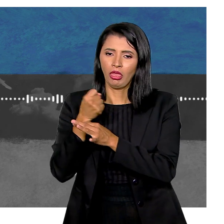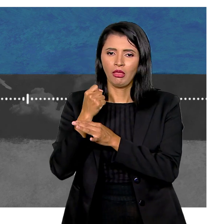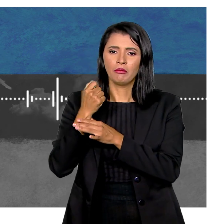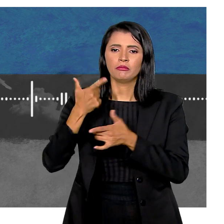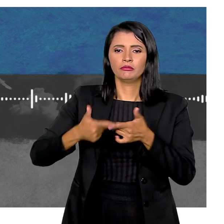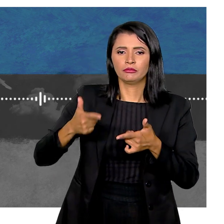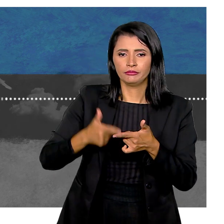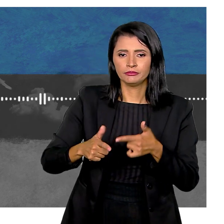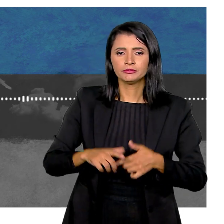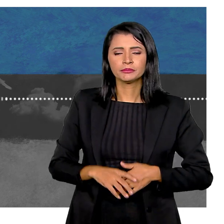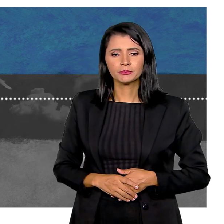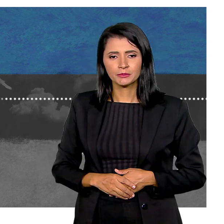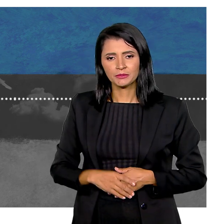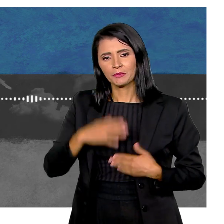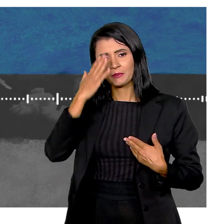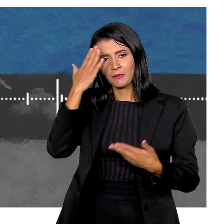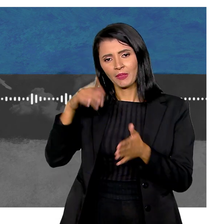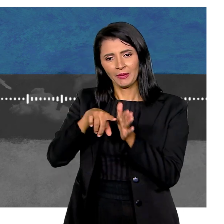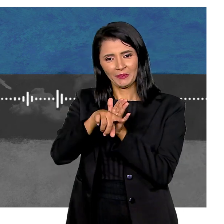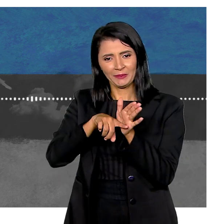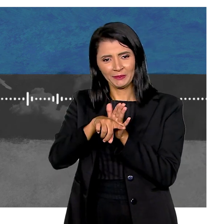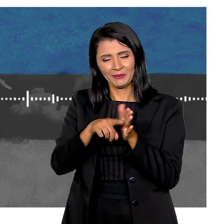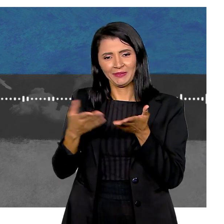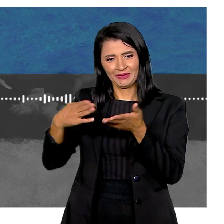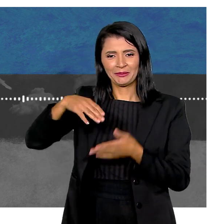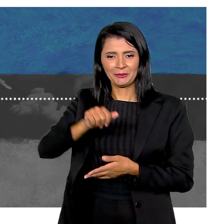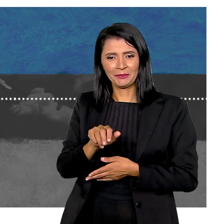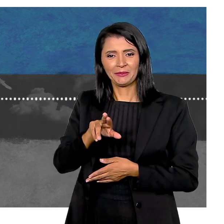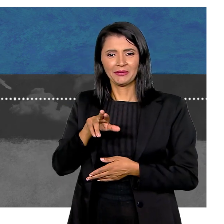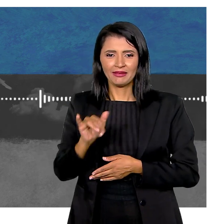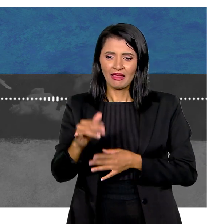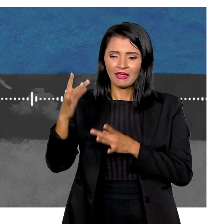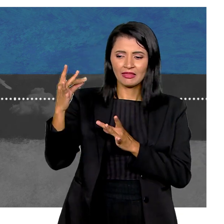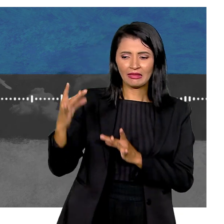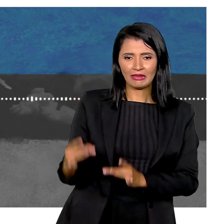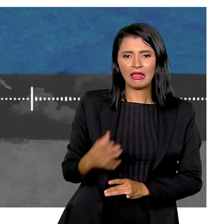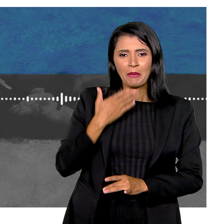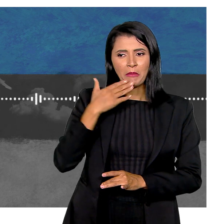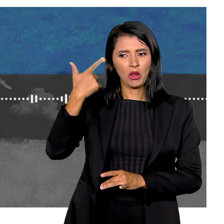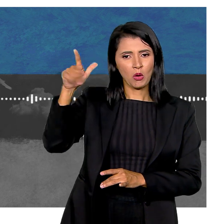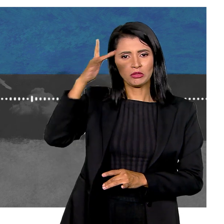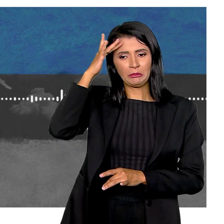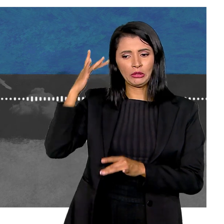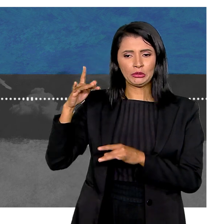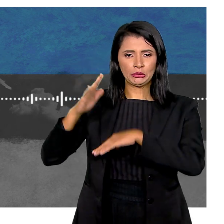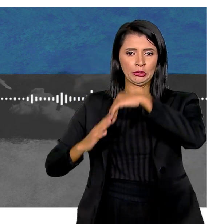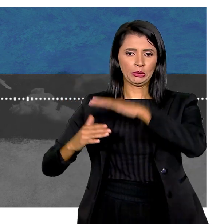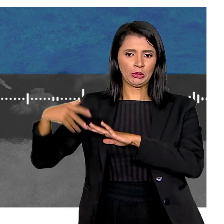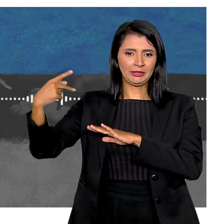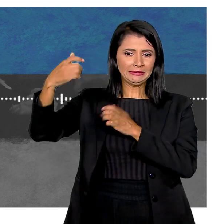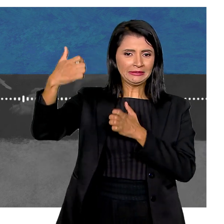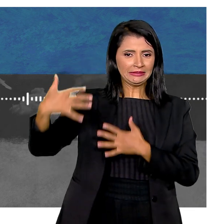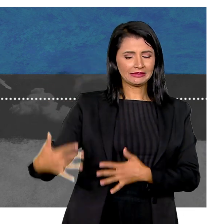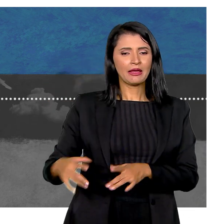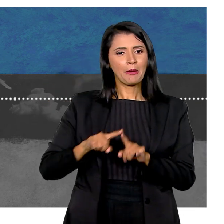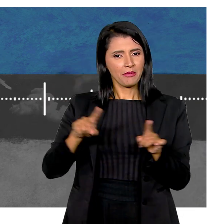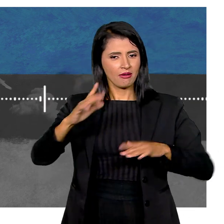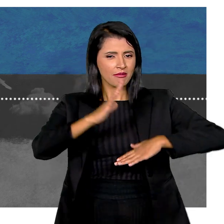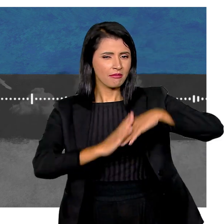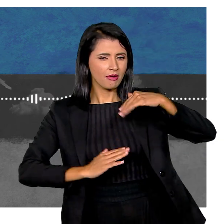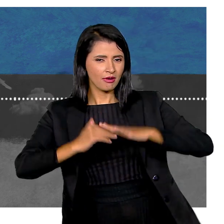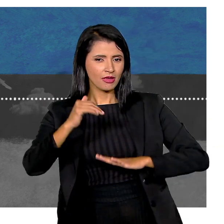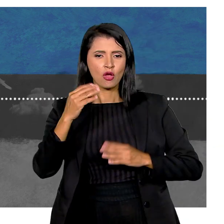articulares degenerativos Valeu pela pesquisa, Mária É tanto detalhe que é melhor deixar Pro pessoal especializado mesmo